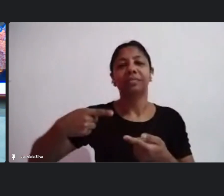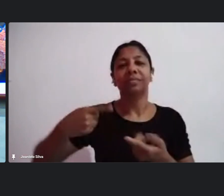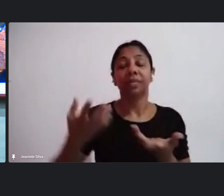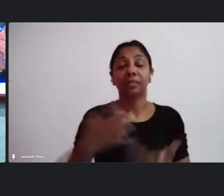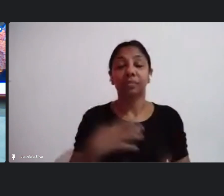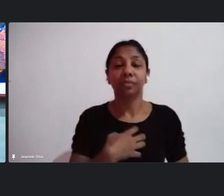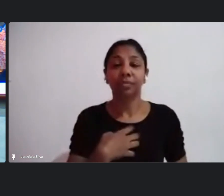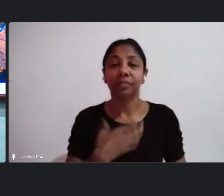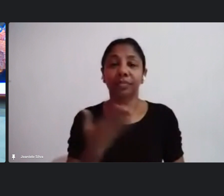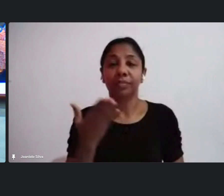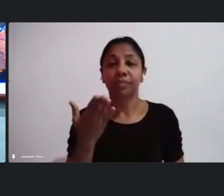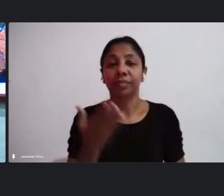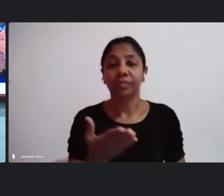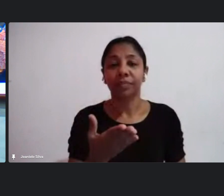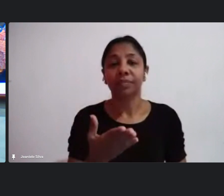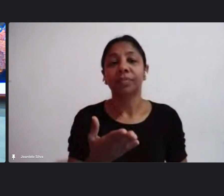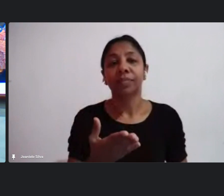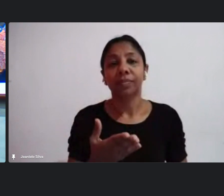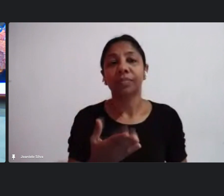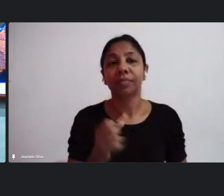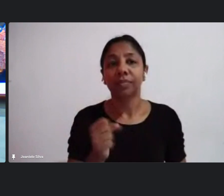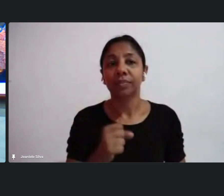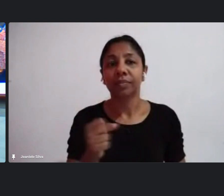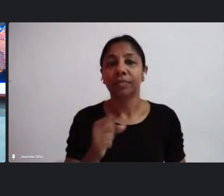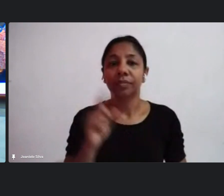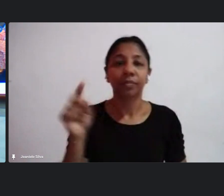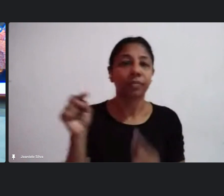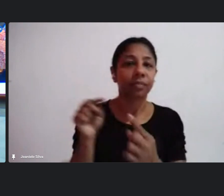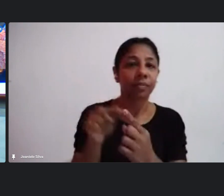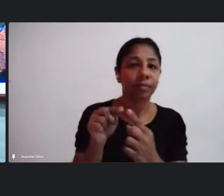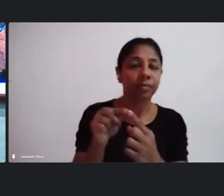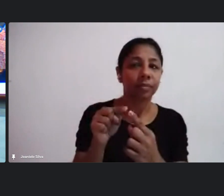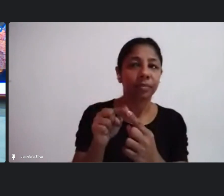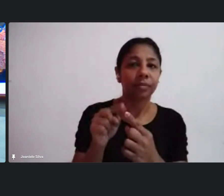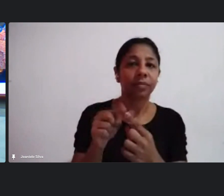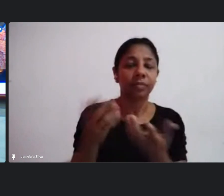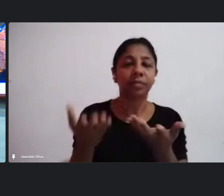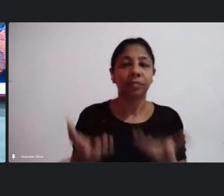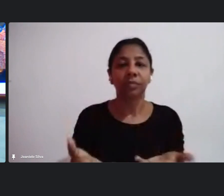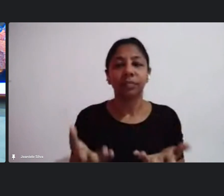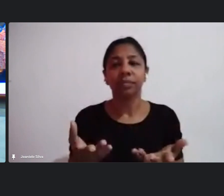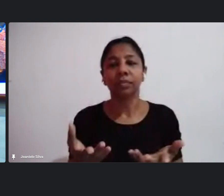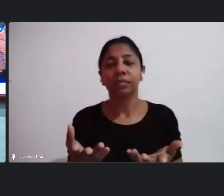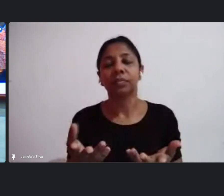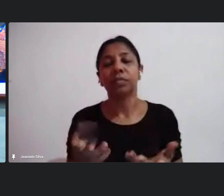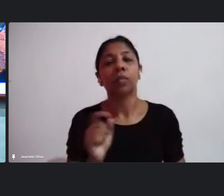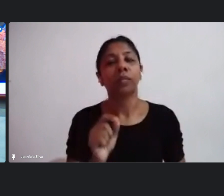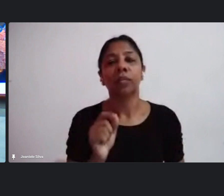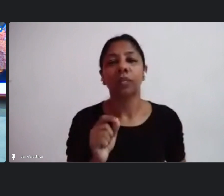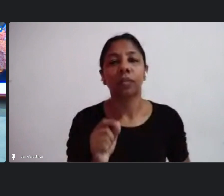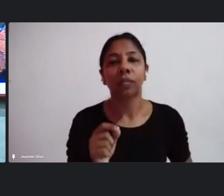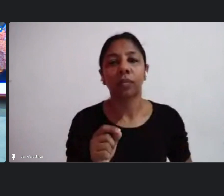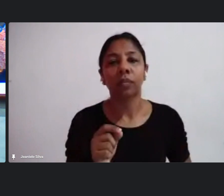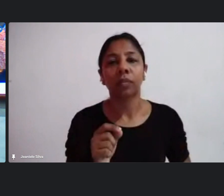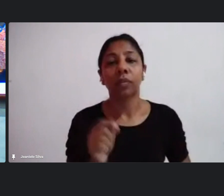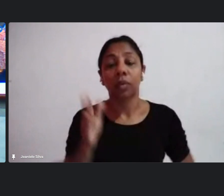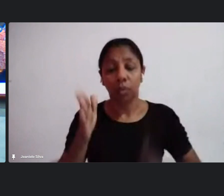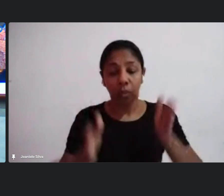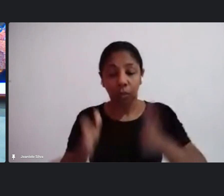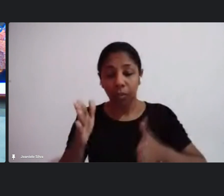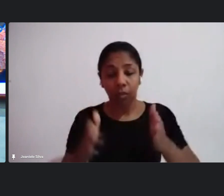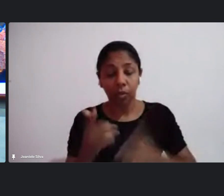e sim a intenção é que estejam abarcados e aí ele traz inclusive que existe um período que outros